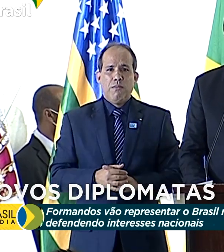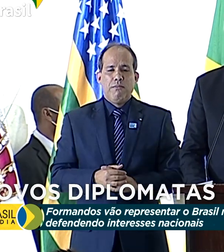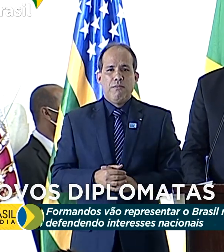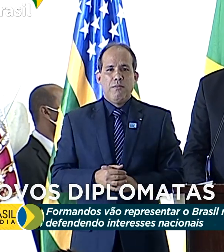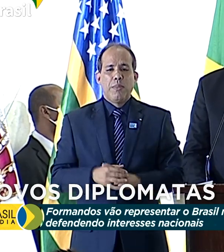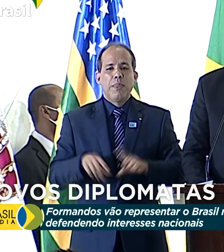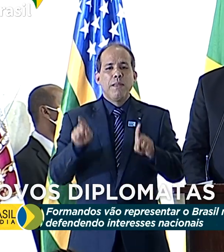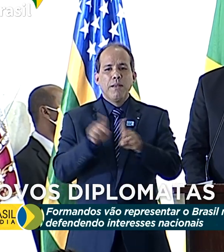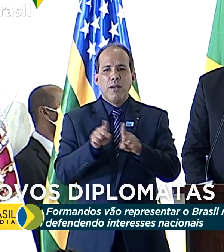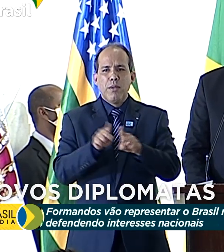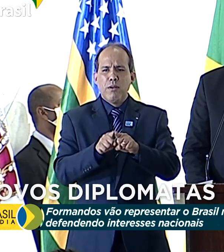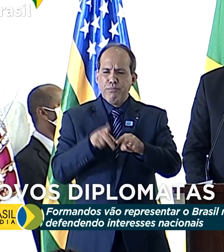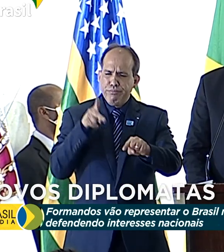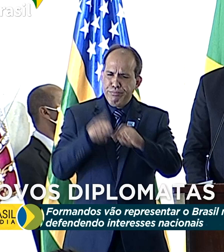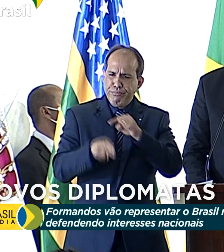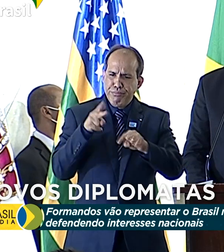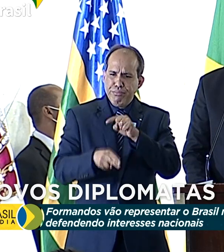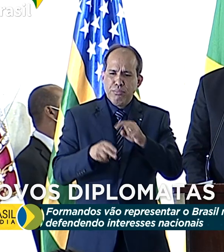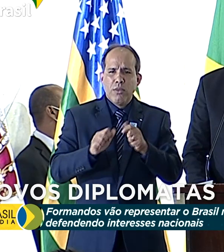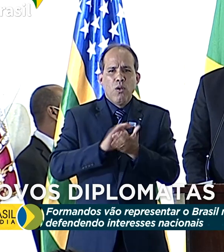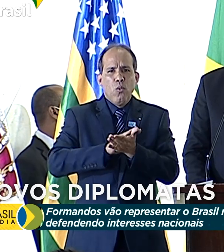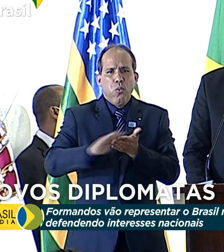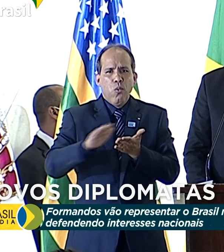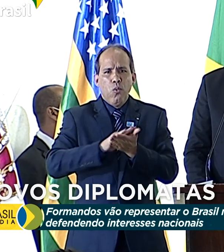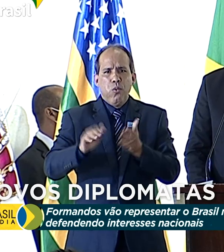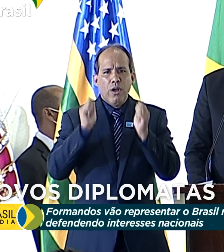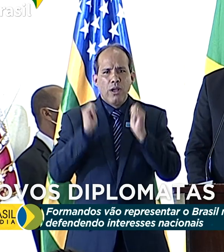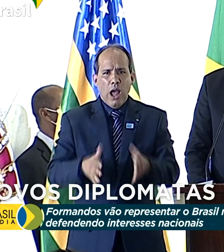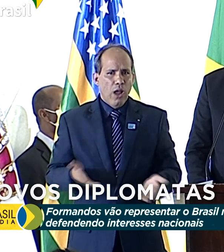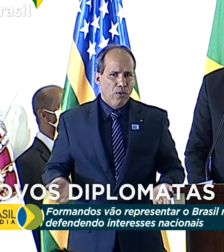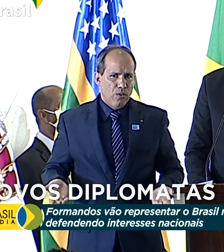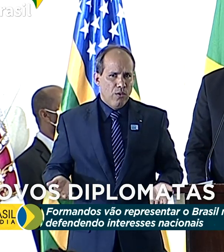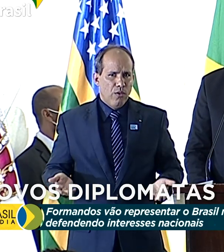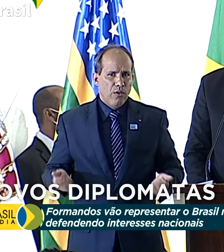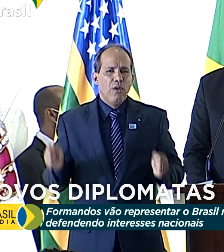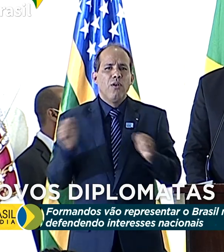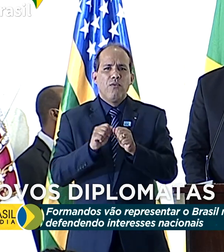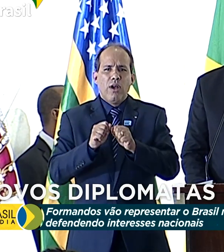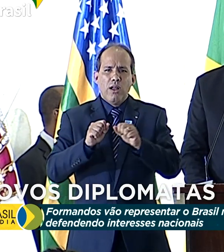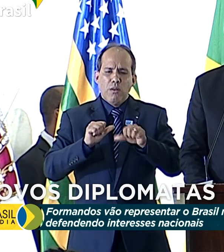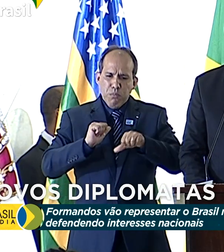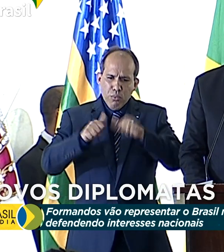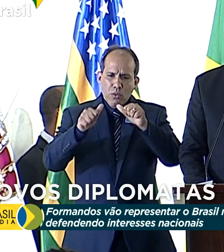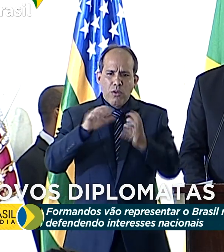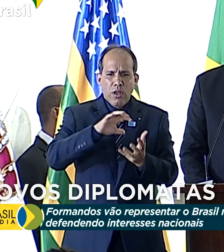Estamos cortando gastos, fazendo reformas,